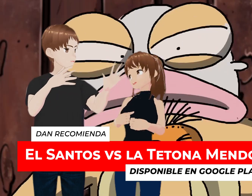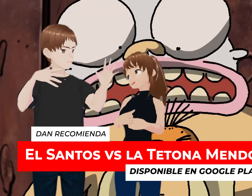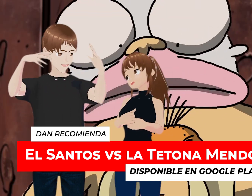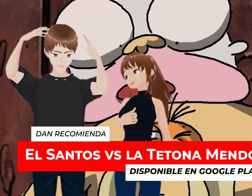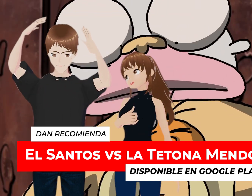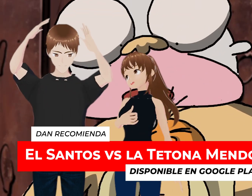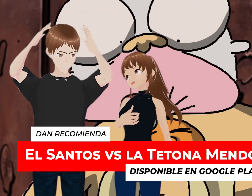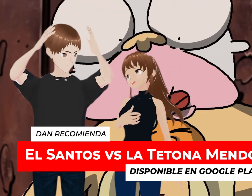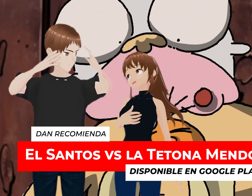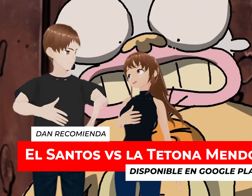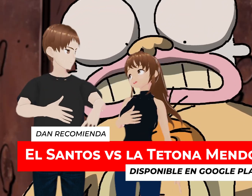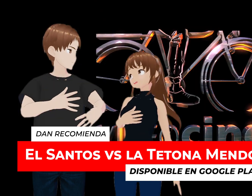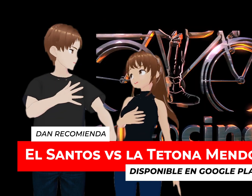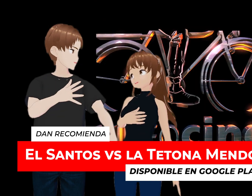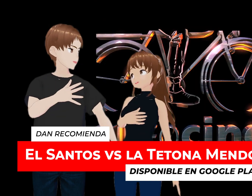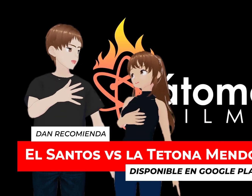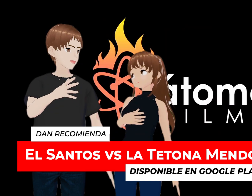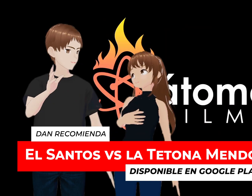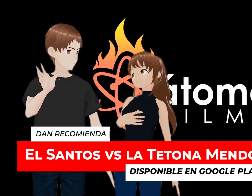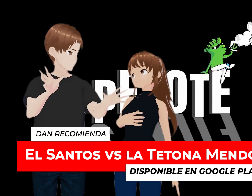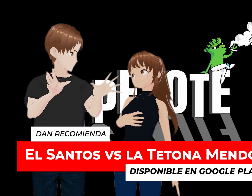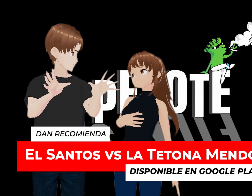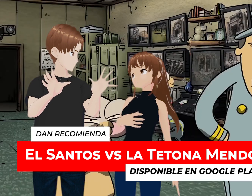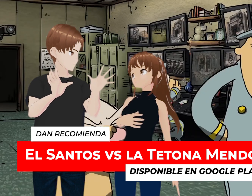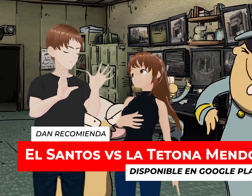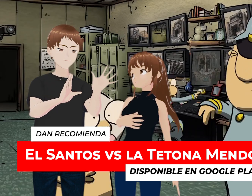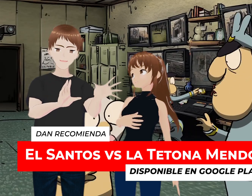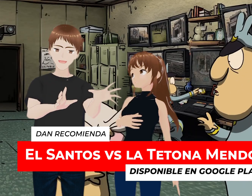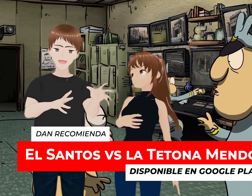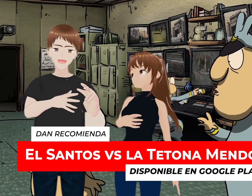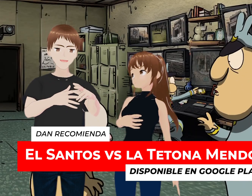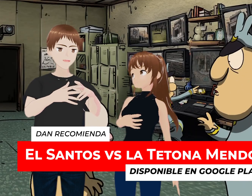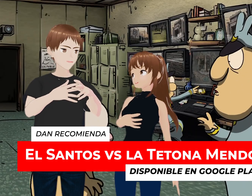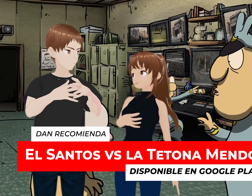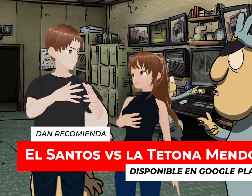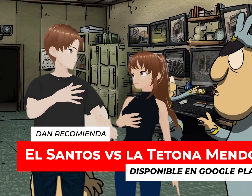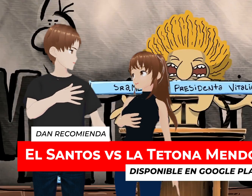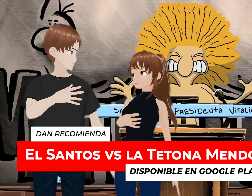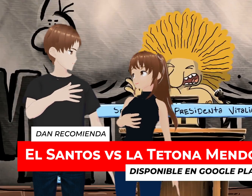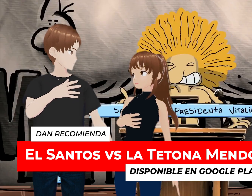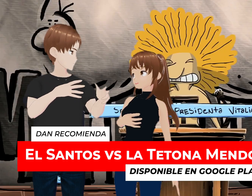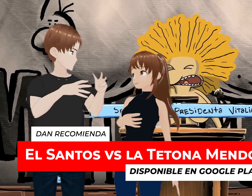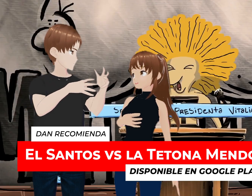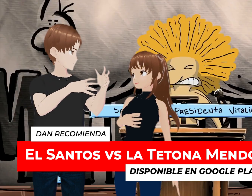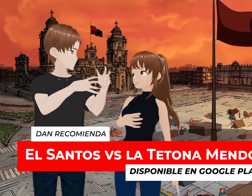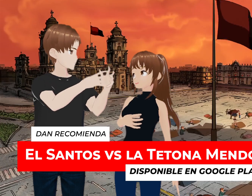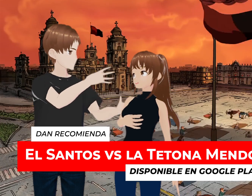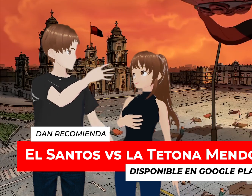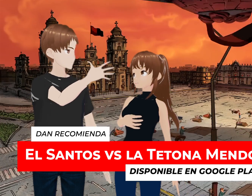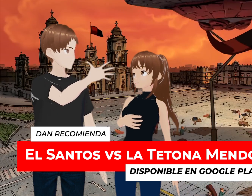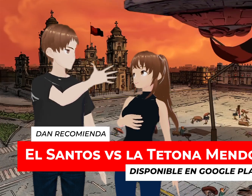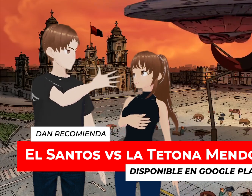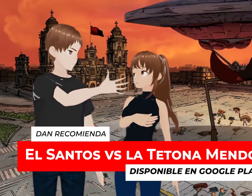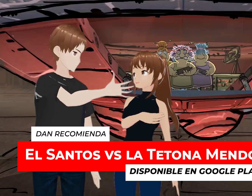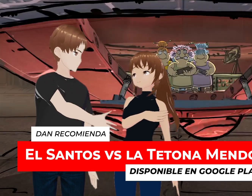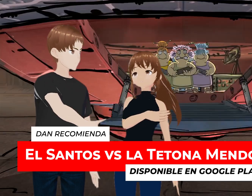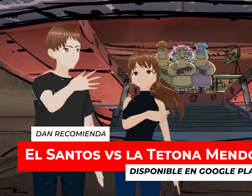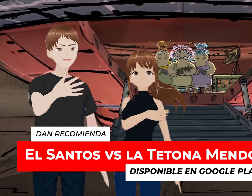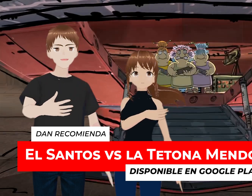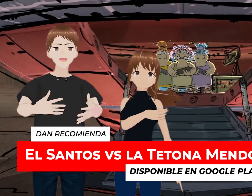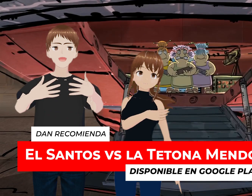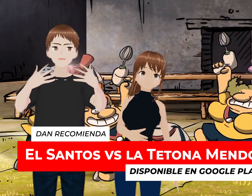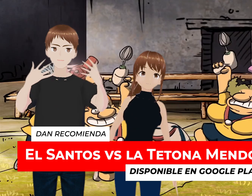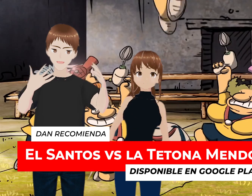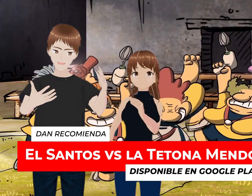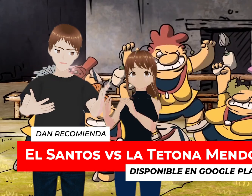Su video era Súper fabuloso Este Además del trailer Sacaron un video musical En el cual se incitaba A hacer una colecta Por